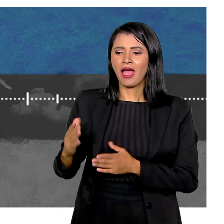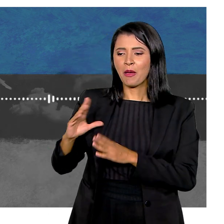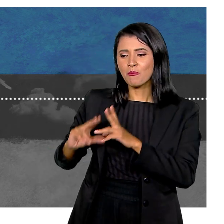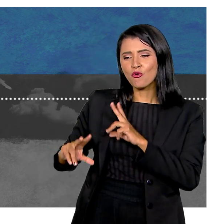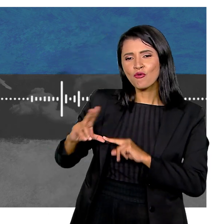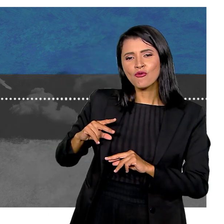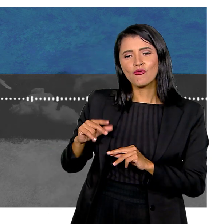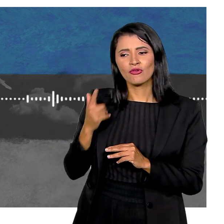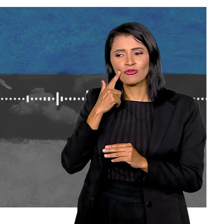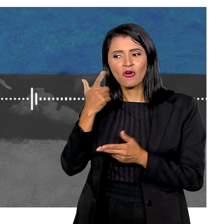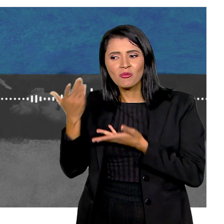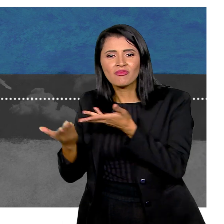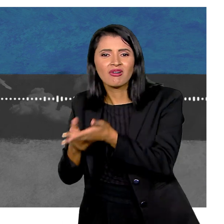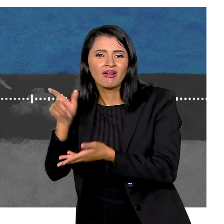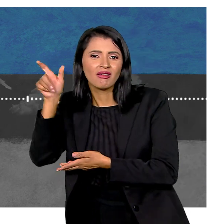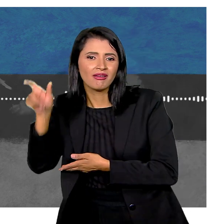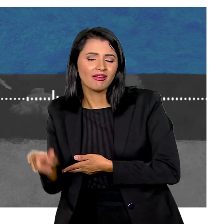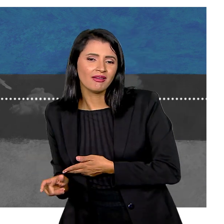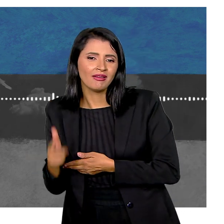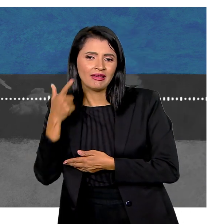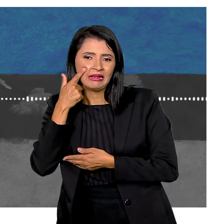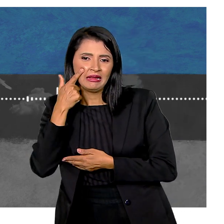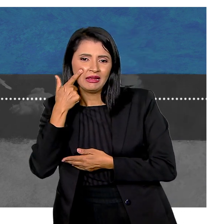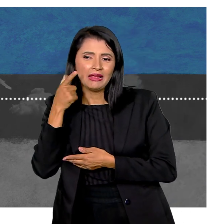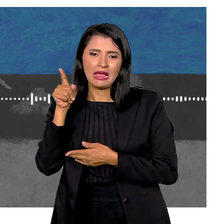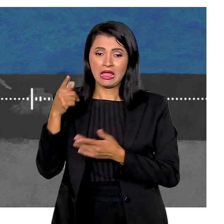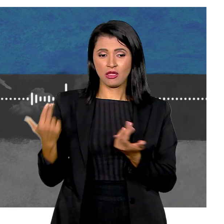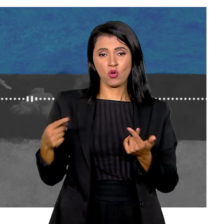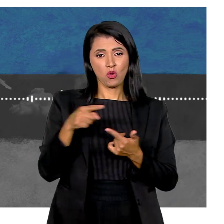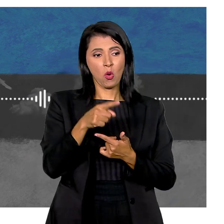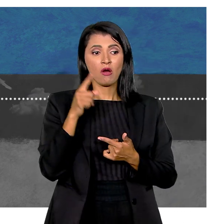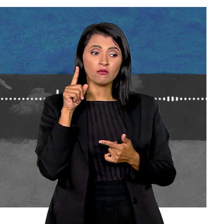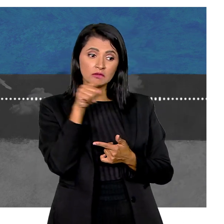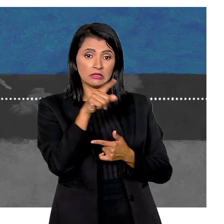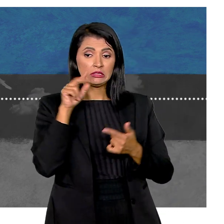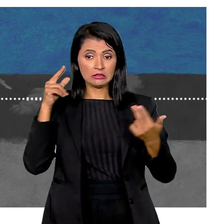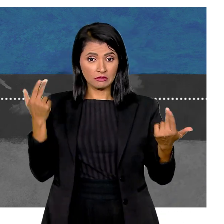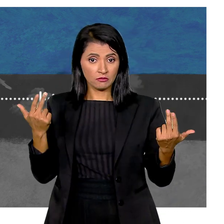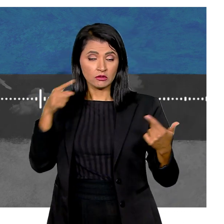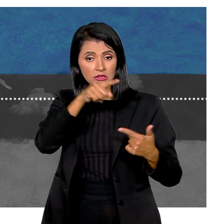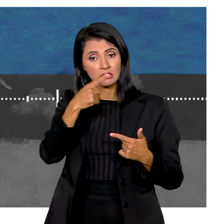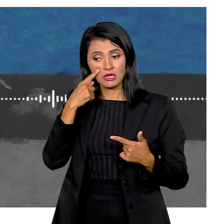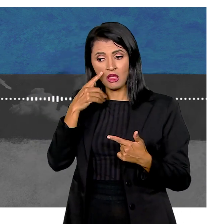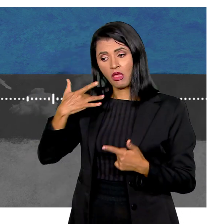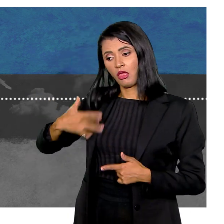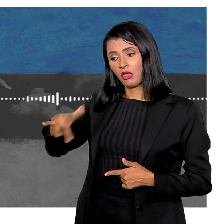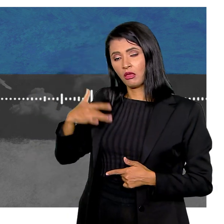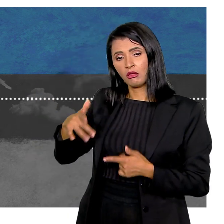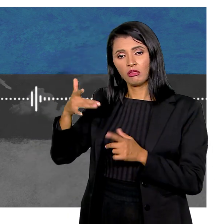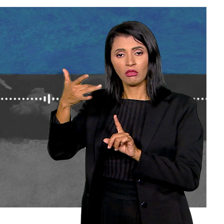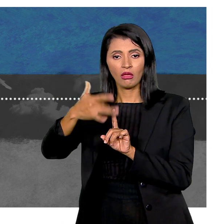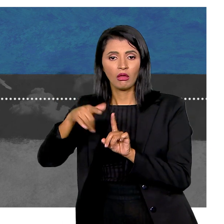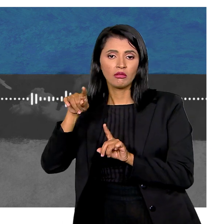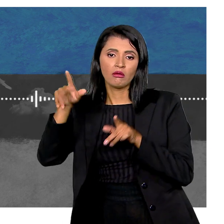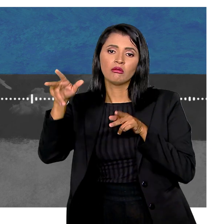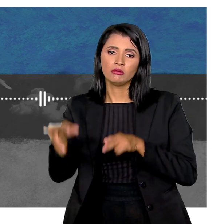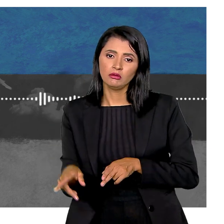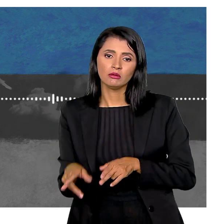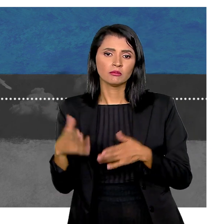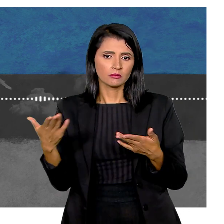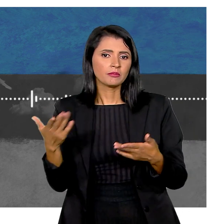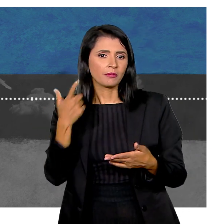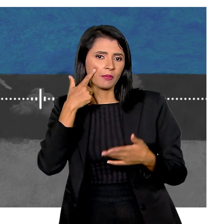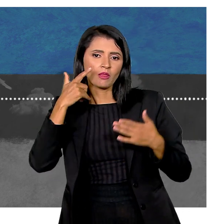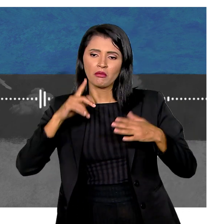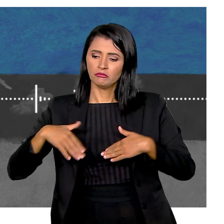mocinha Eu falei assim, olha Vão tratar ela, a Natália Da forma como você tratar Se você tratar ela como uma coitadinha Assim